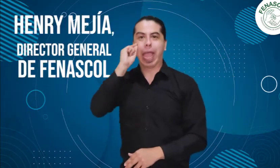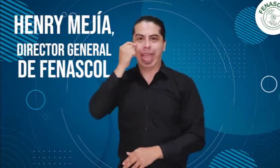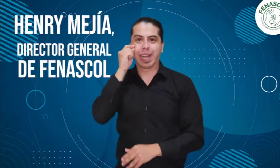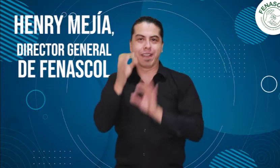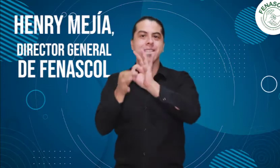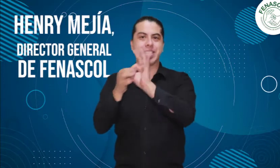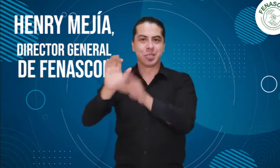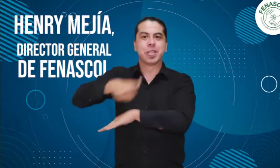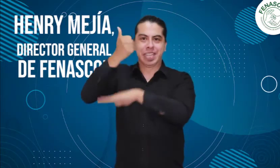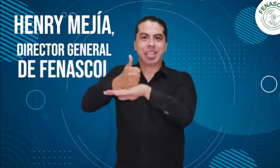Federación.